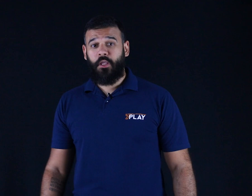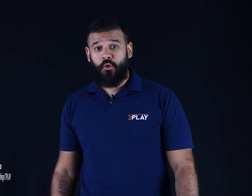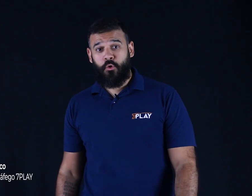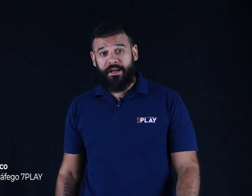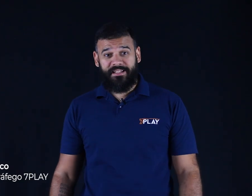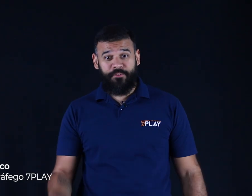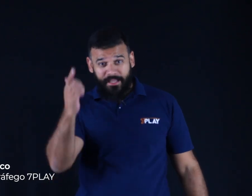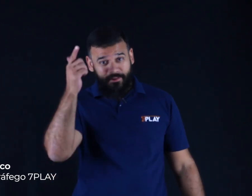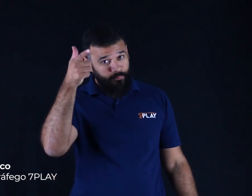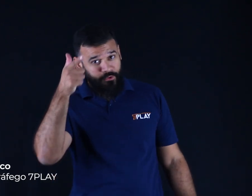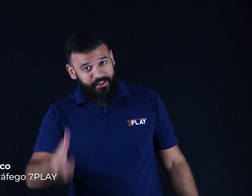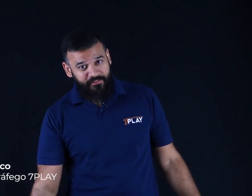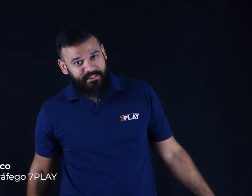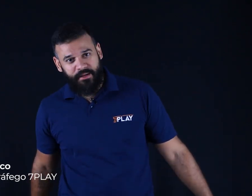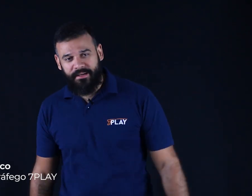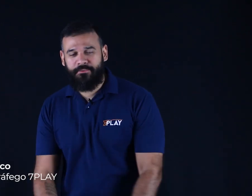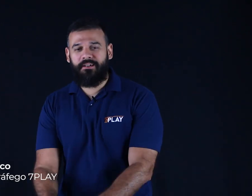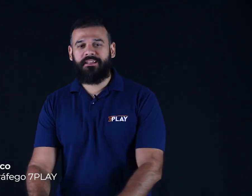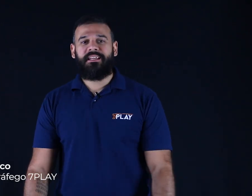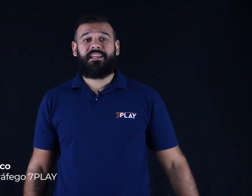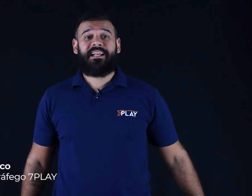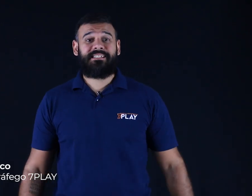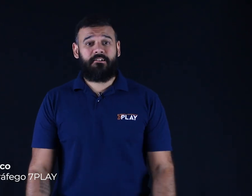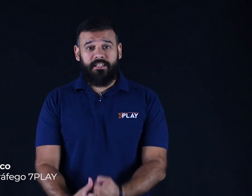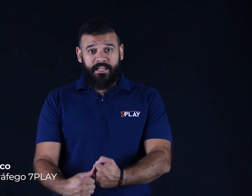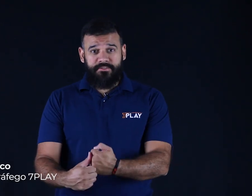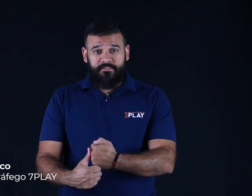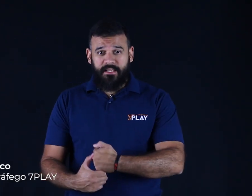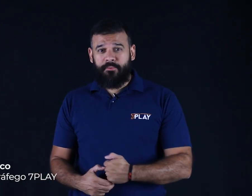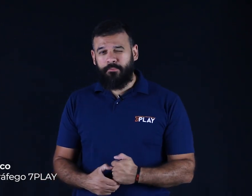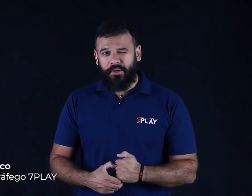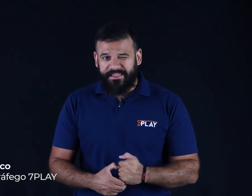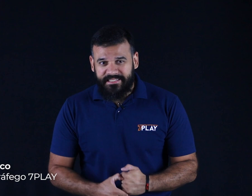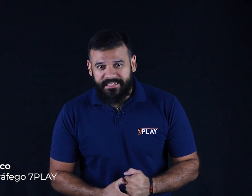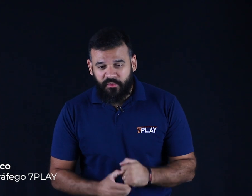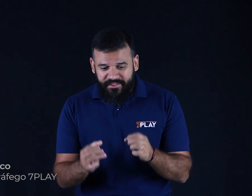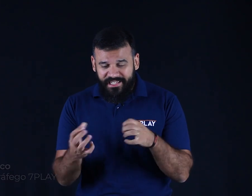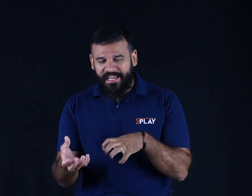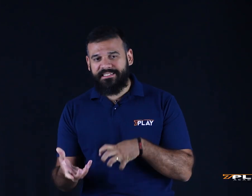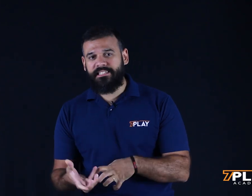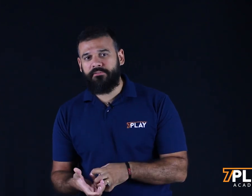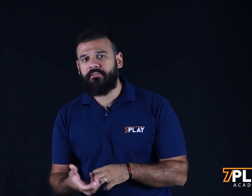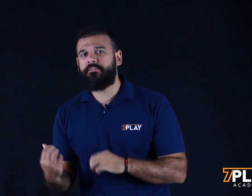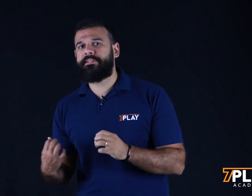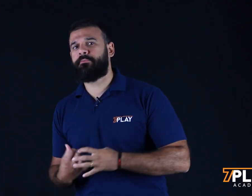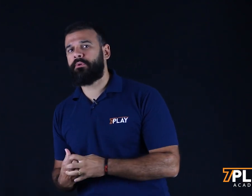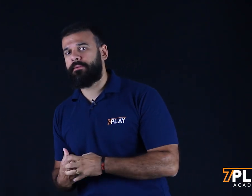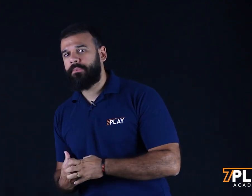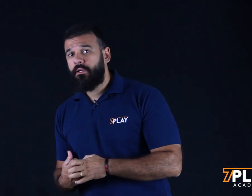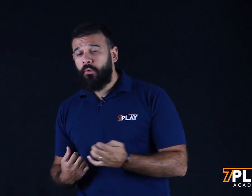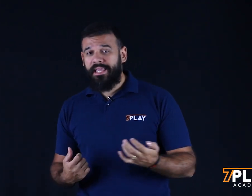Opa, então vamos lá, Bruno aqui com você para mais uma aula. E nessa aula aqui a gente vai falar da importância do criativo do Facebook. O